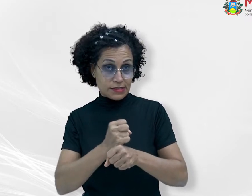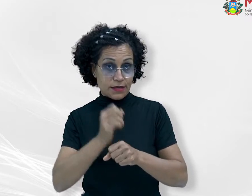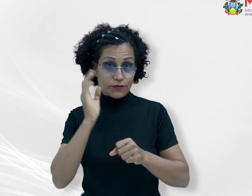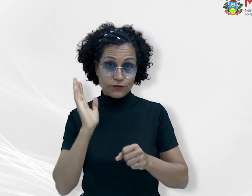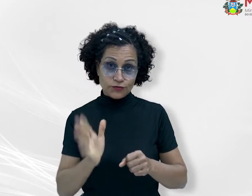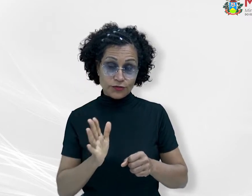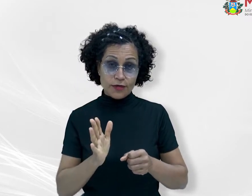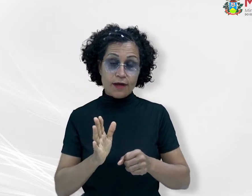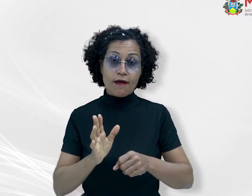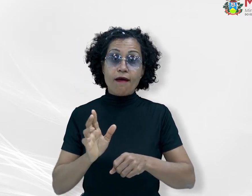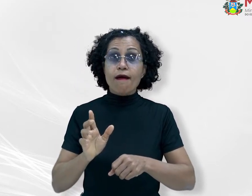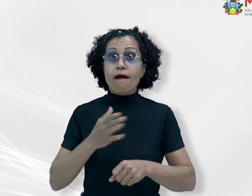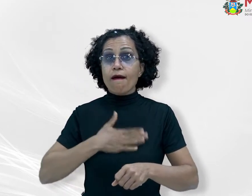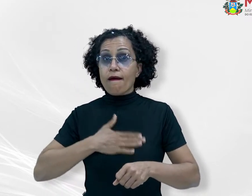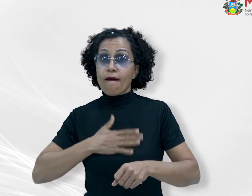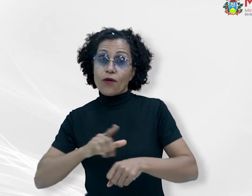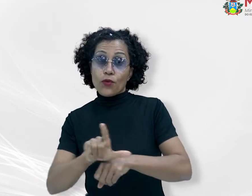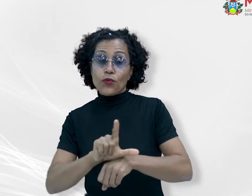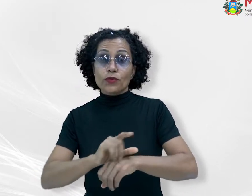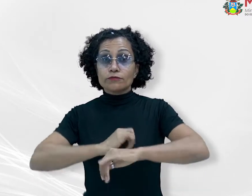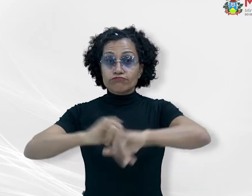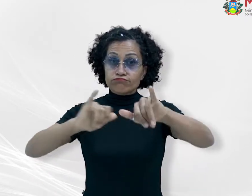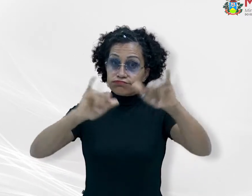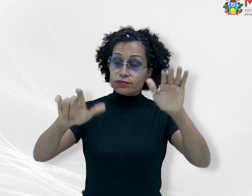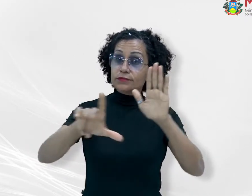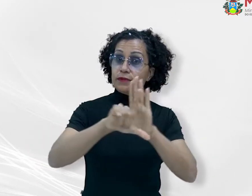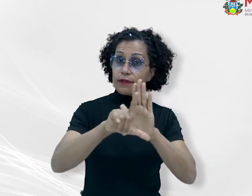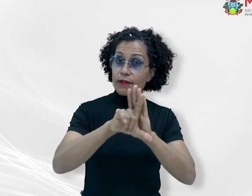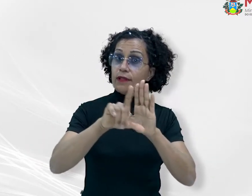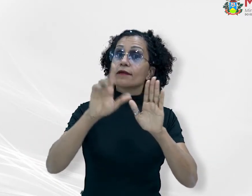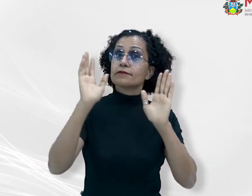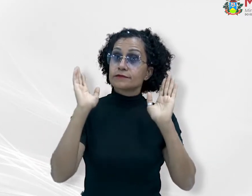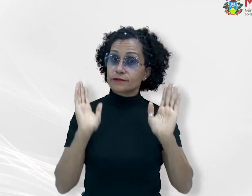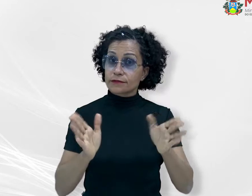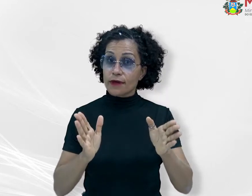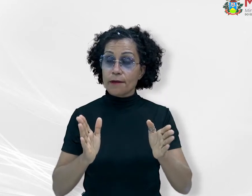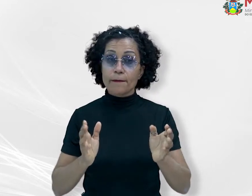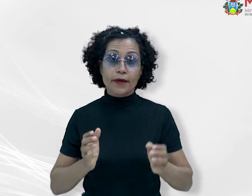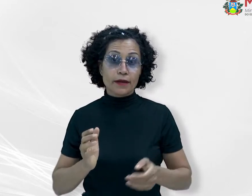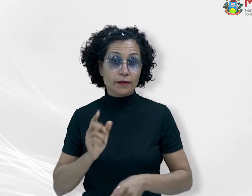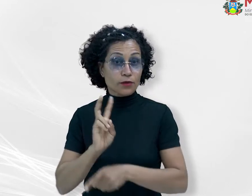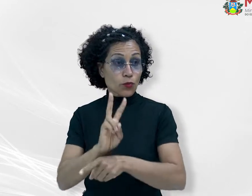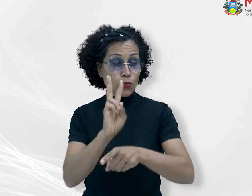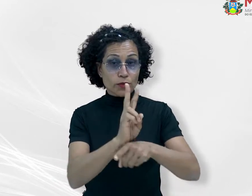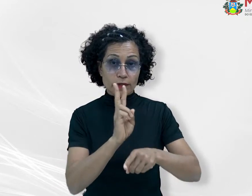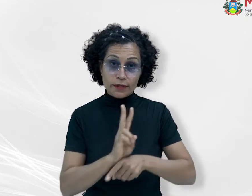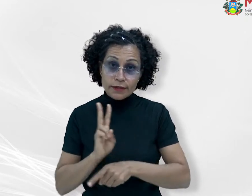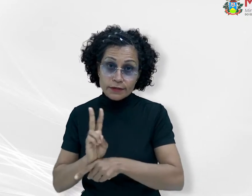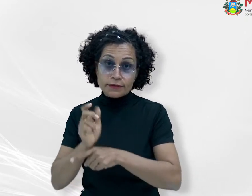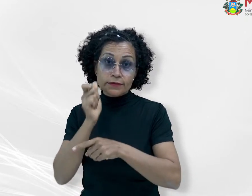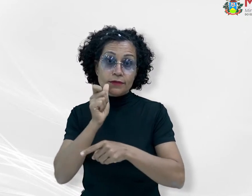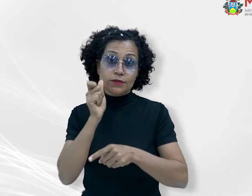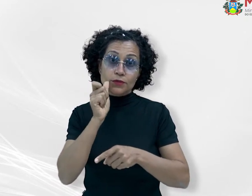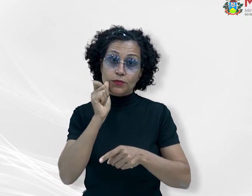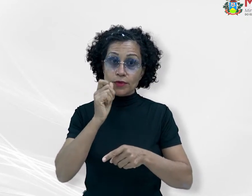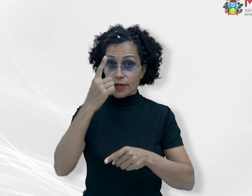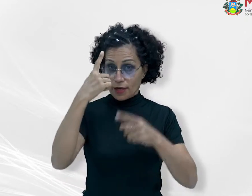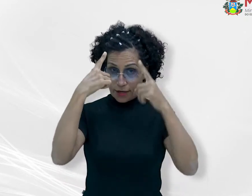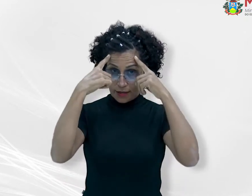motes do Agosto Lilás é a divulgação da lei, que foi elaborada justamente para amparar as mulheres vítimas de violência, seja